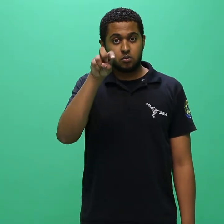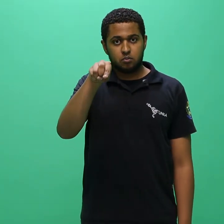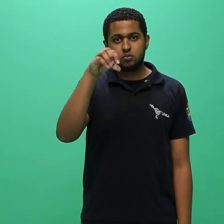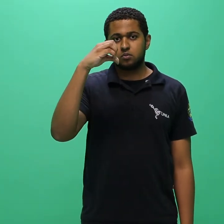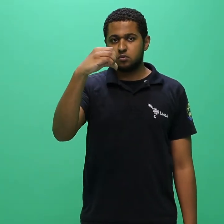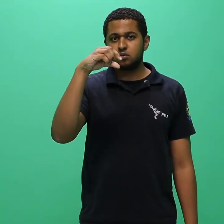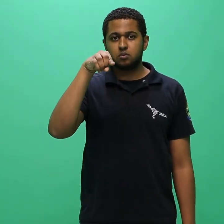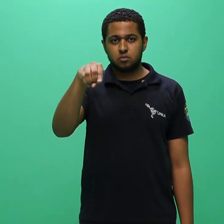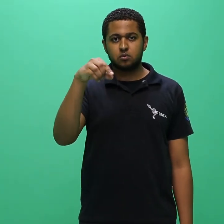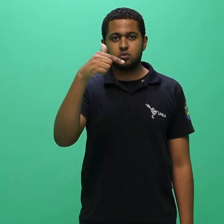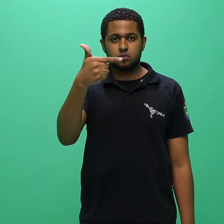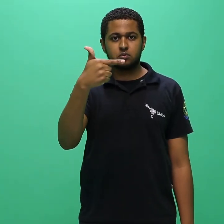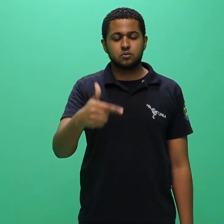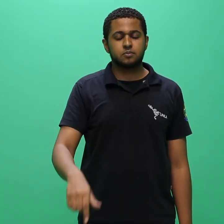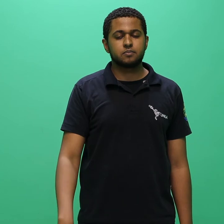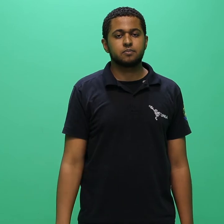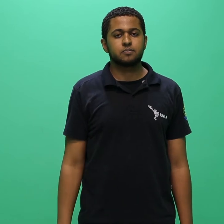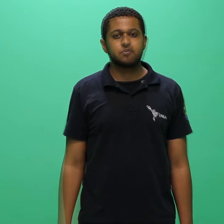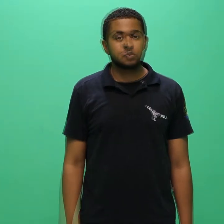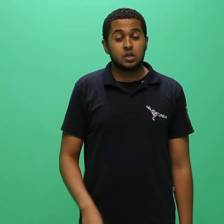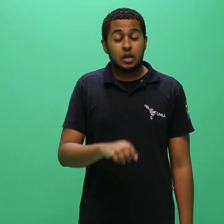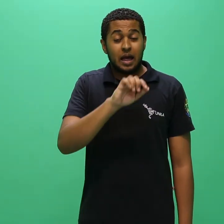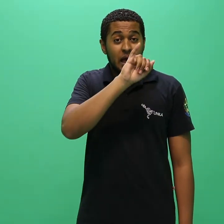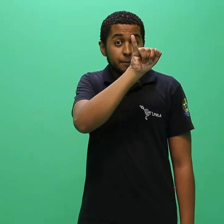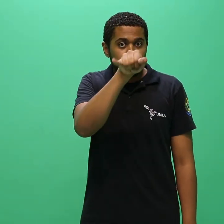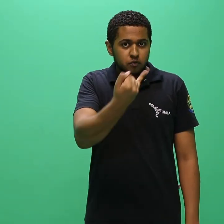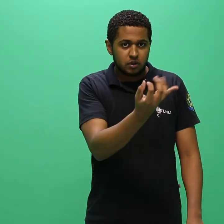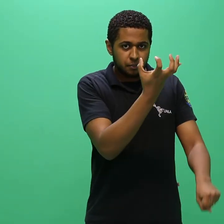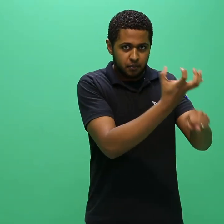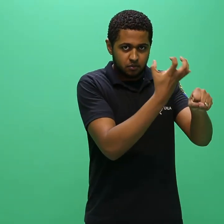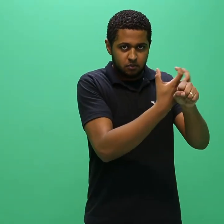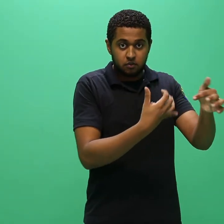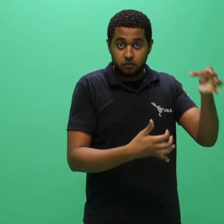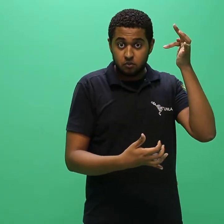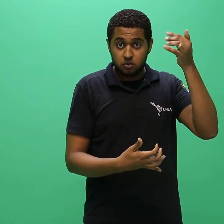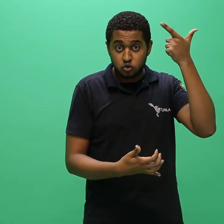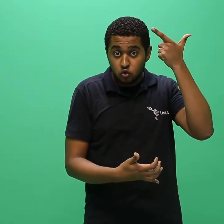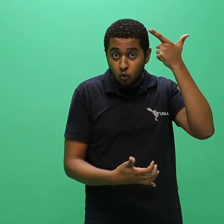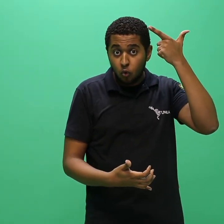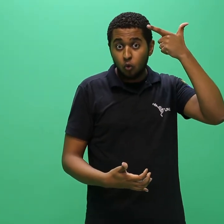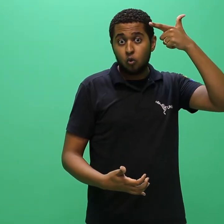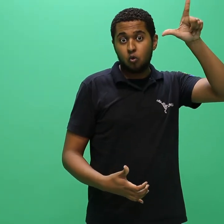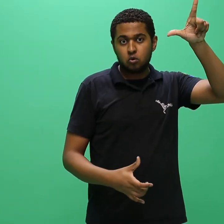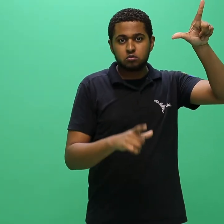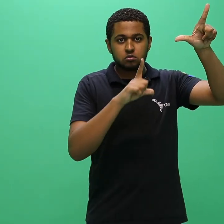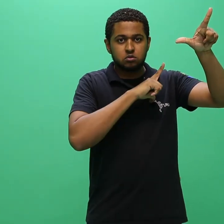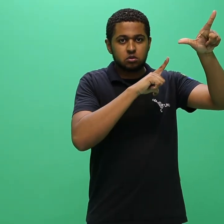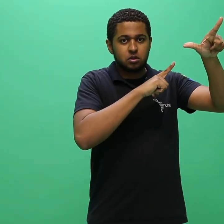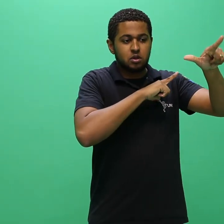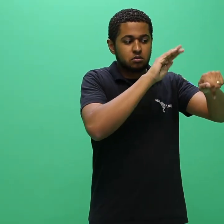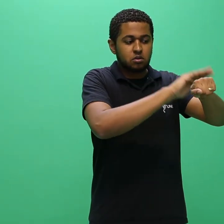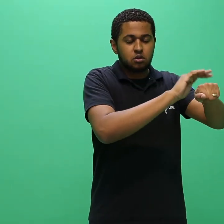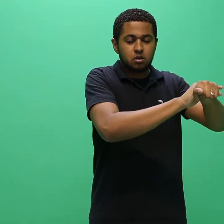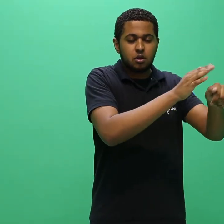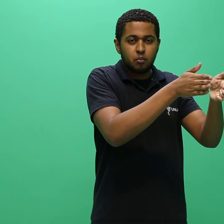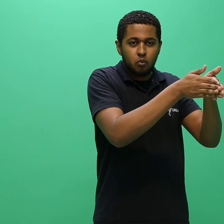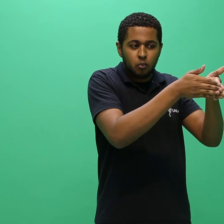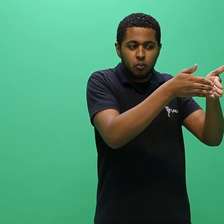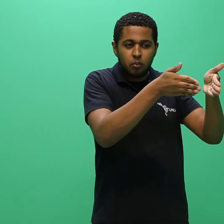5.9.2. Para o aproveitamento de componentes curriculares